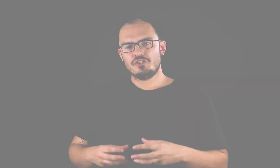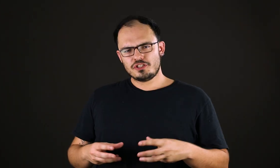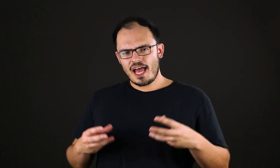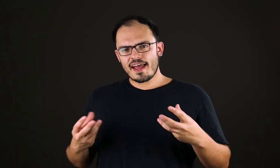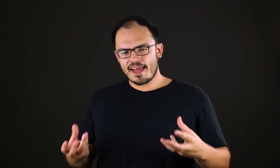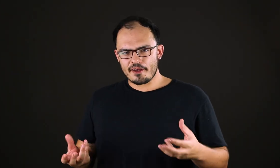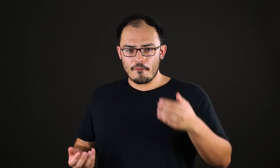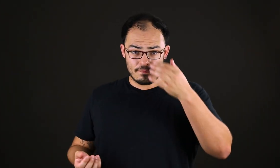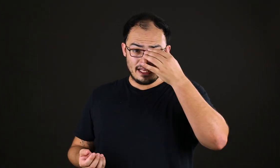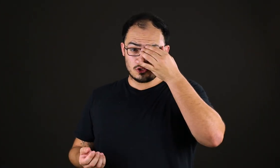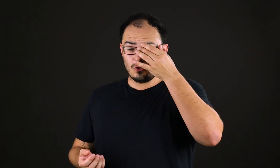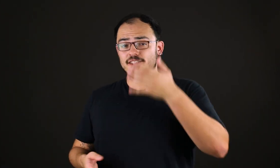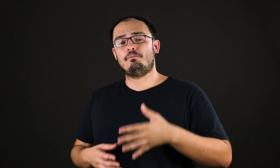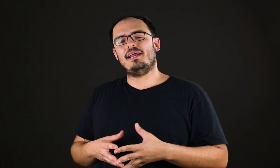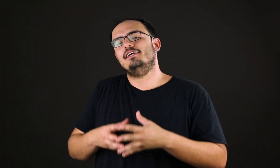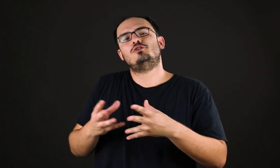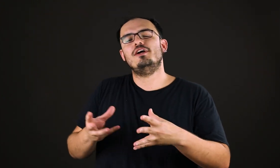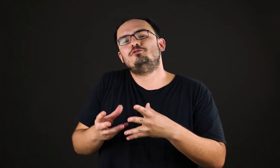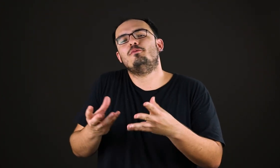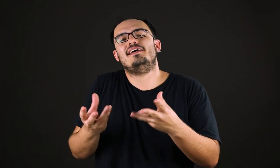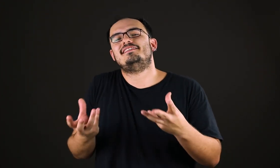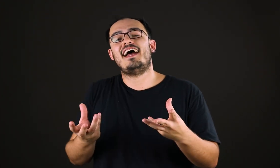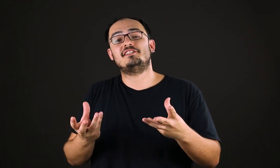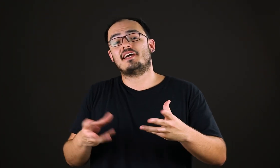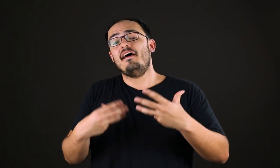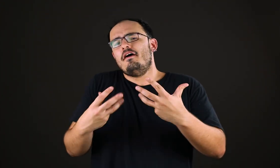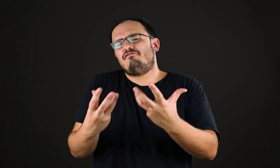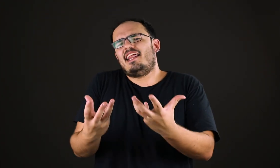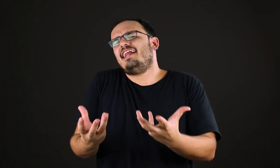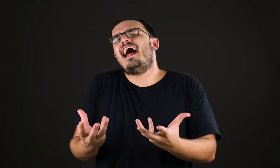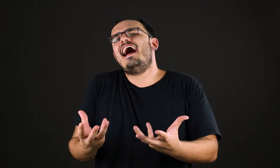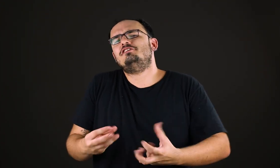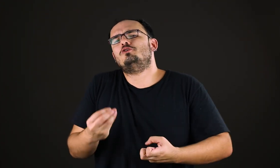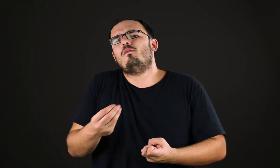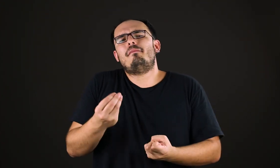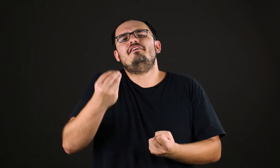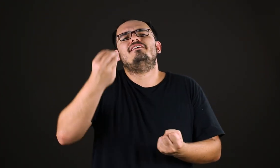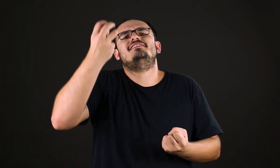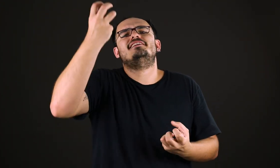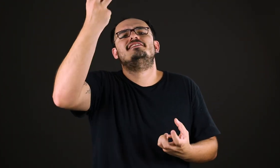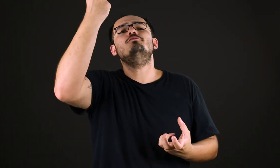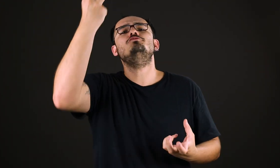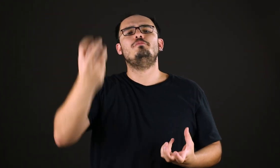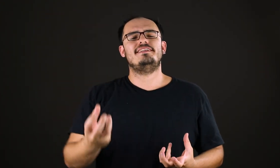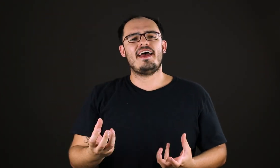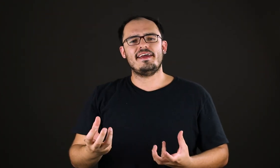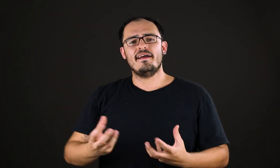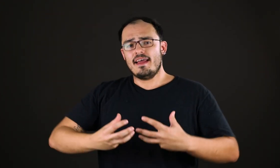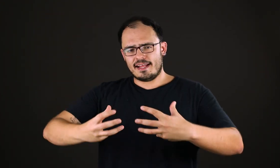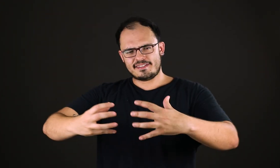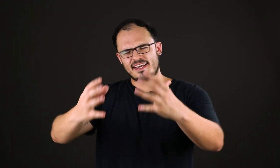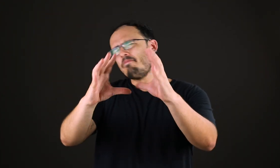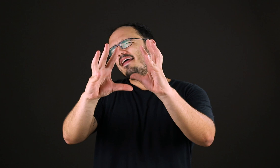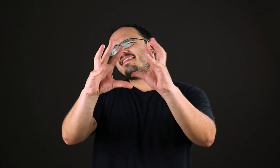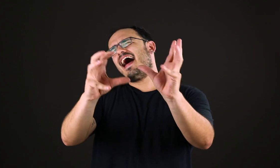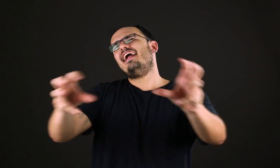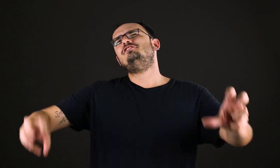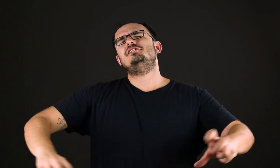Já Hegel, nas suas preleções sobre a estética, falará da arte como a manifestação de uma ideia. Quer dizer, da arte